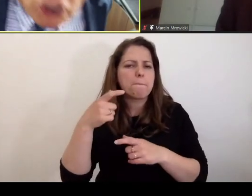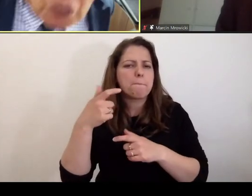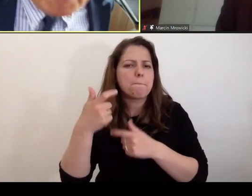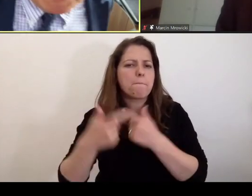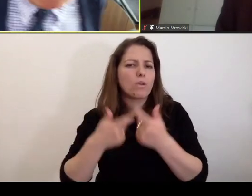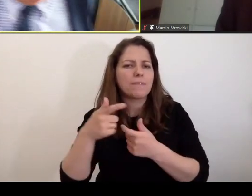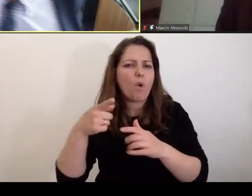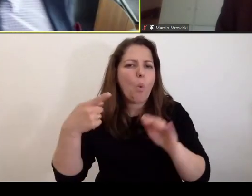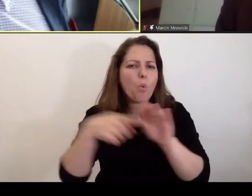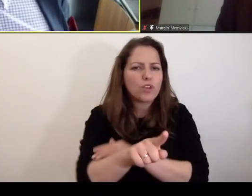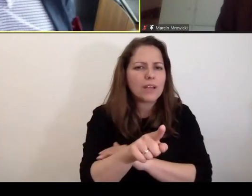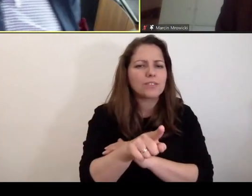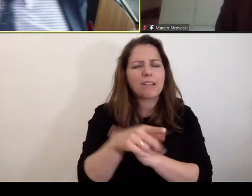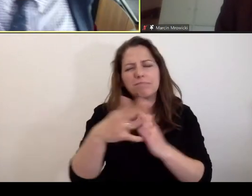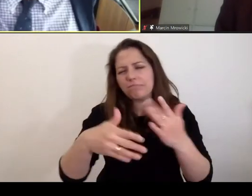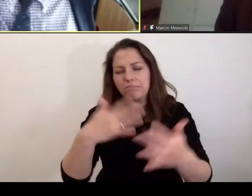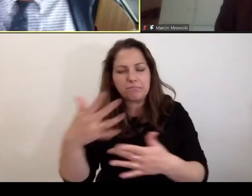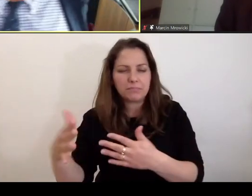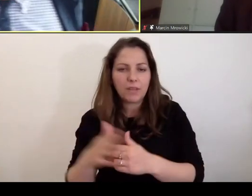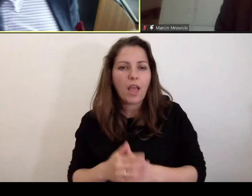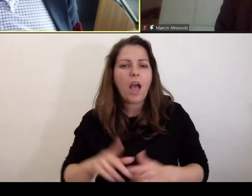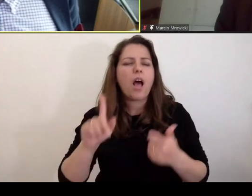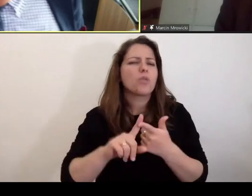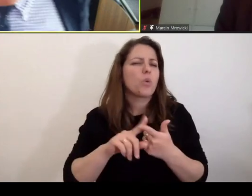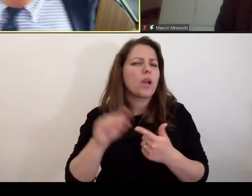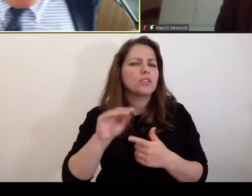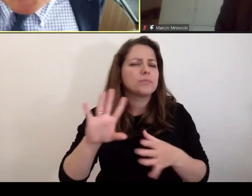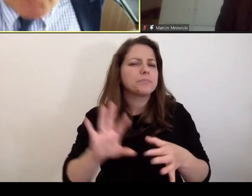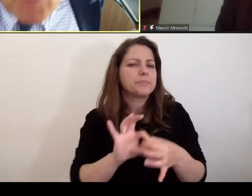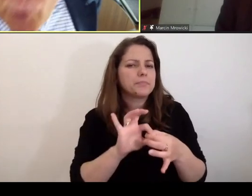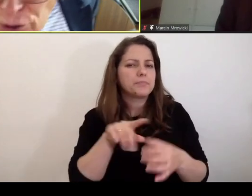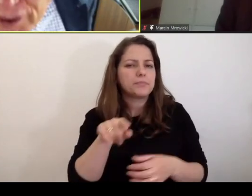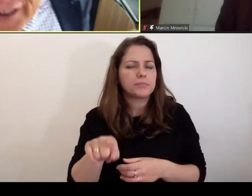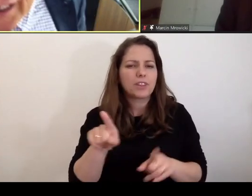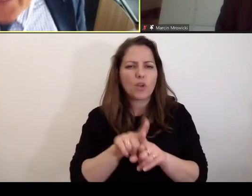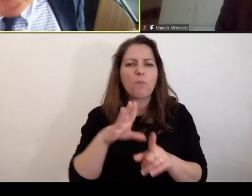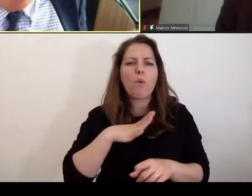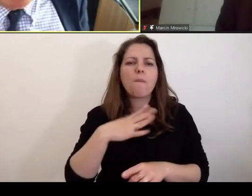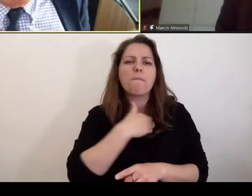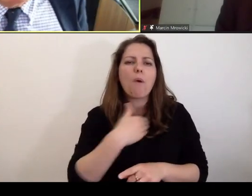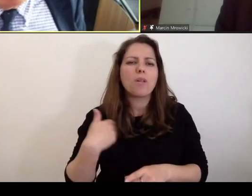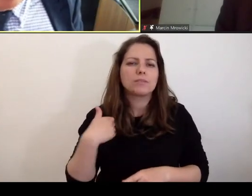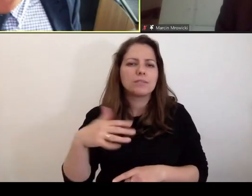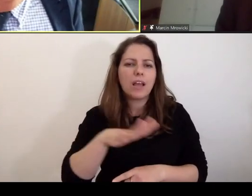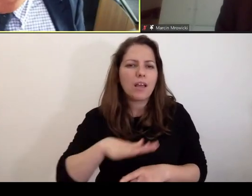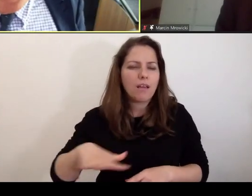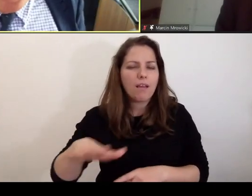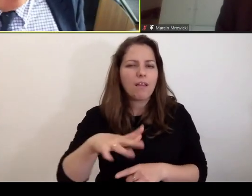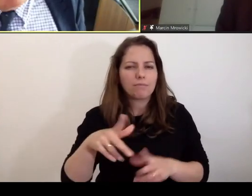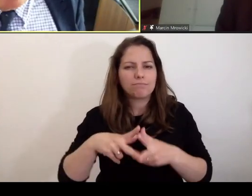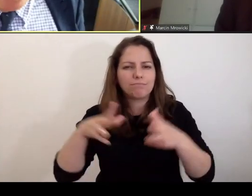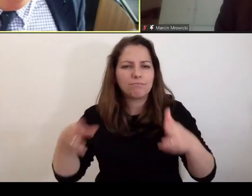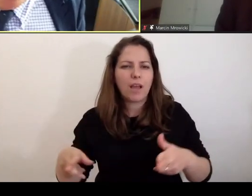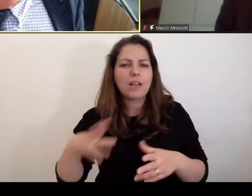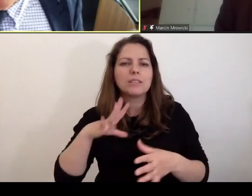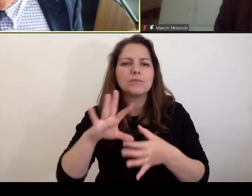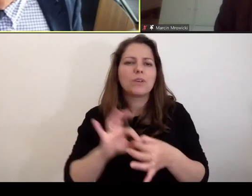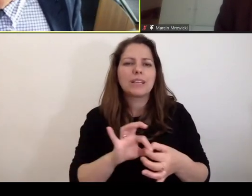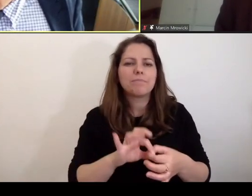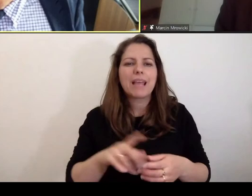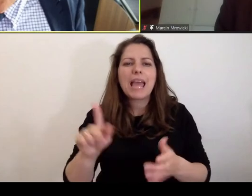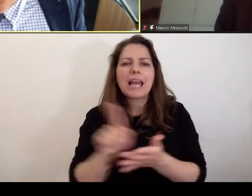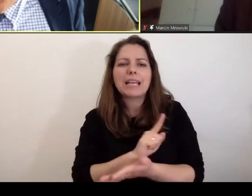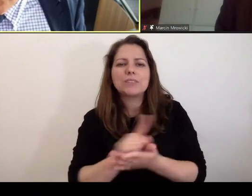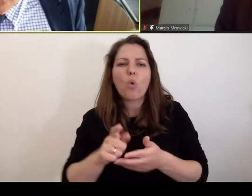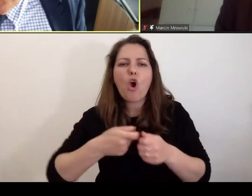ryzyko ucieczki, matactwo i tak dalej. I druga związana, co zresztą też było w Polsce, krytykowane w swoim czasie, związana z ryzykiem